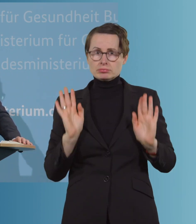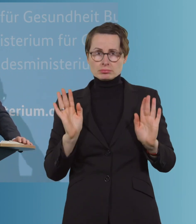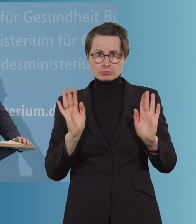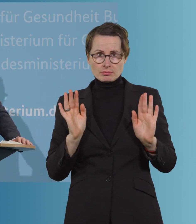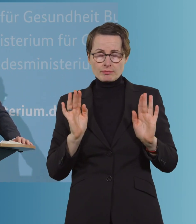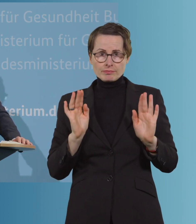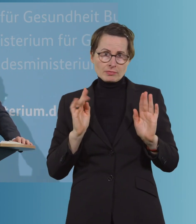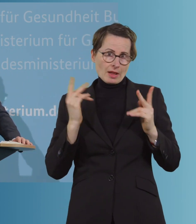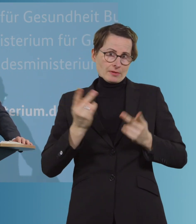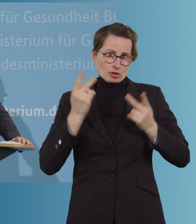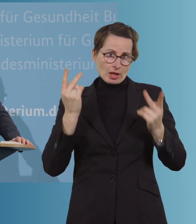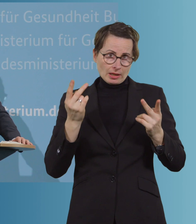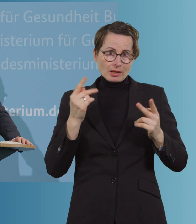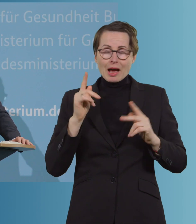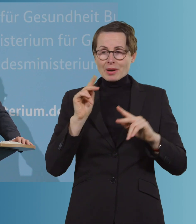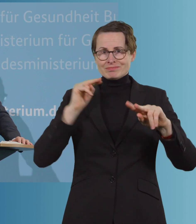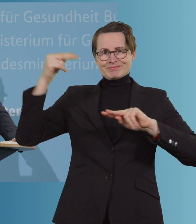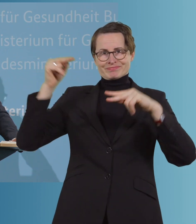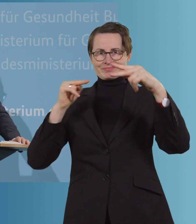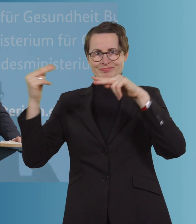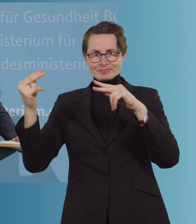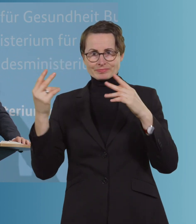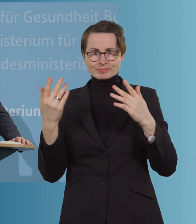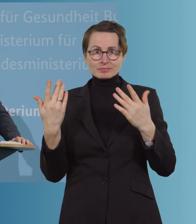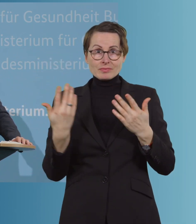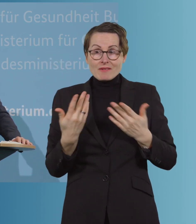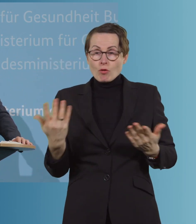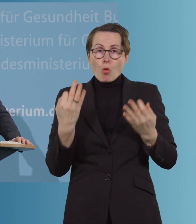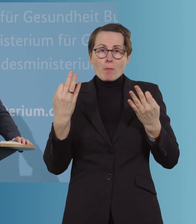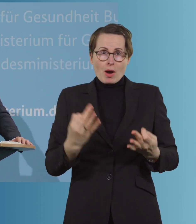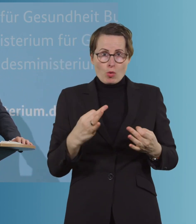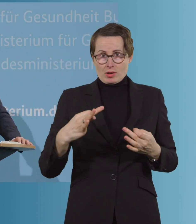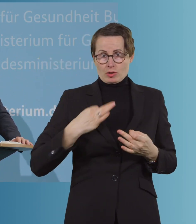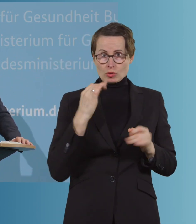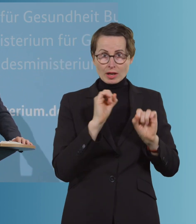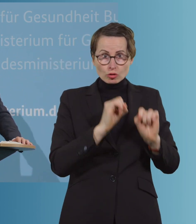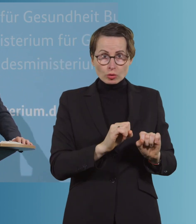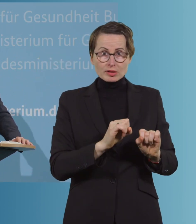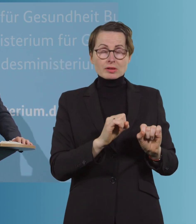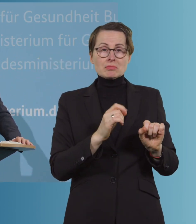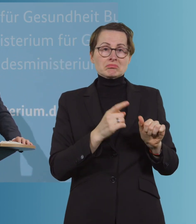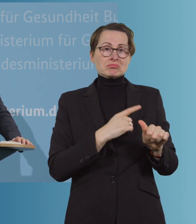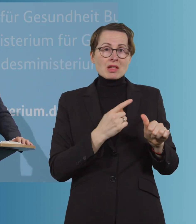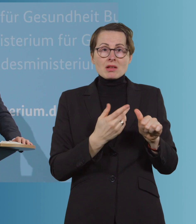Aspekt. Der eine Aspekt ist, wo ist der Gesundheitsschutz am höchsten? Der andere Aspekt ist sozusagen, wo sind